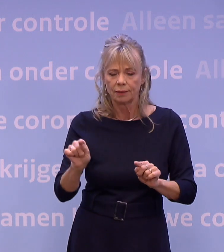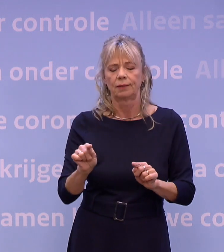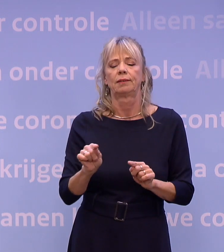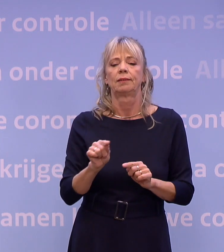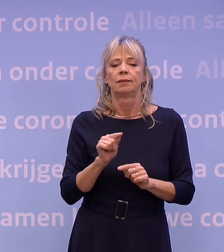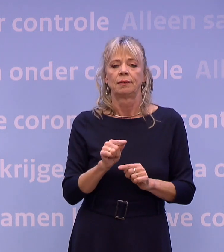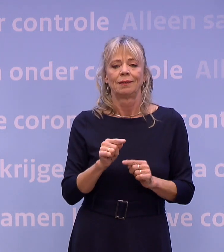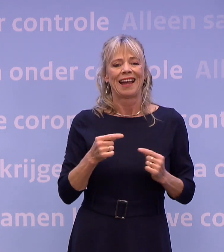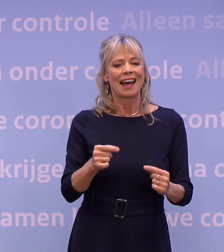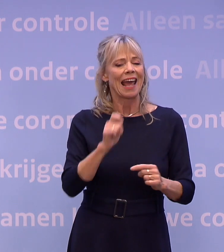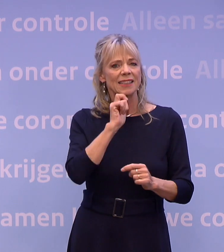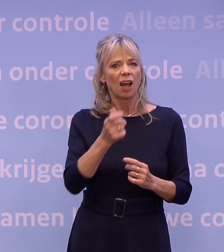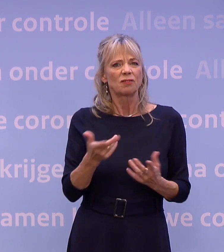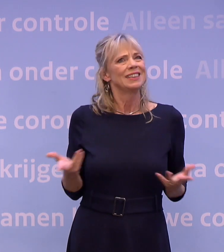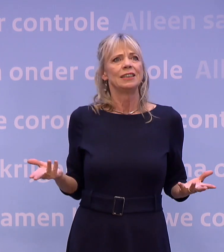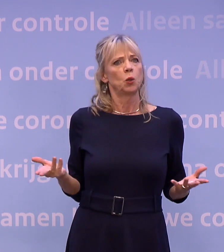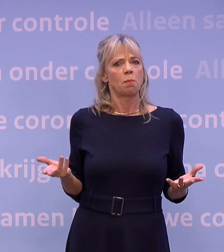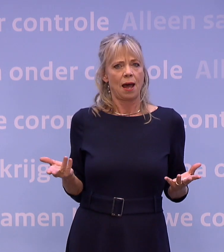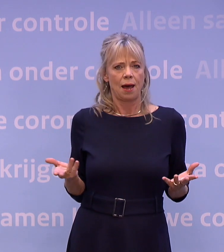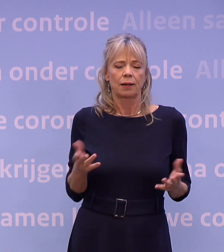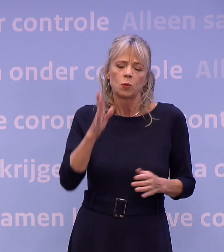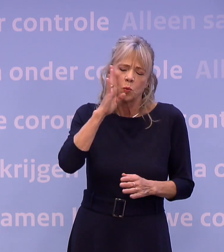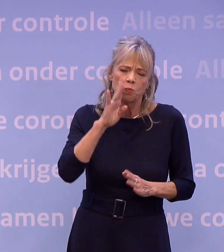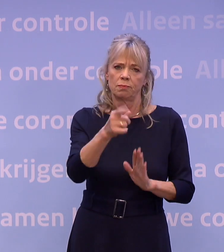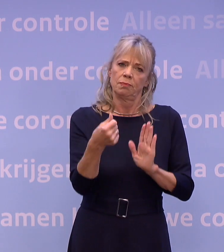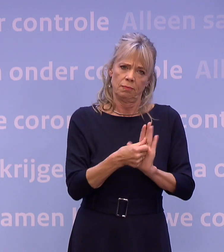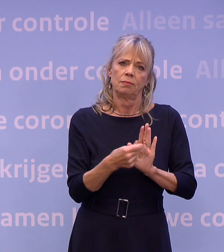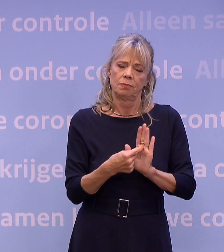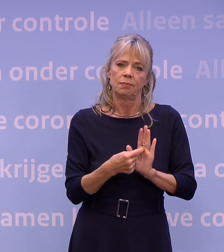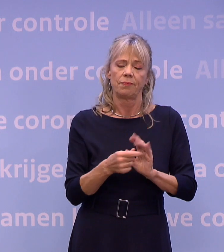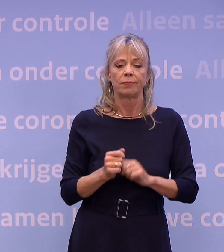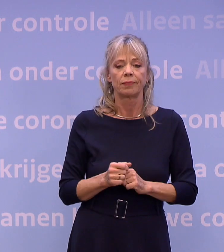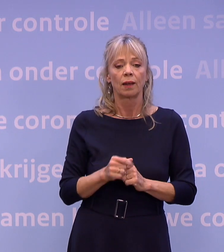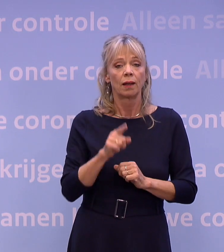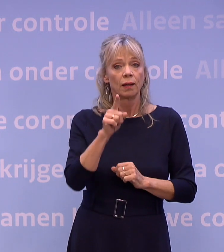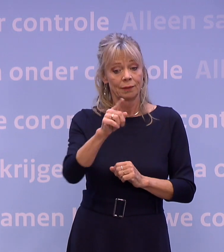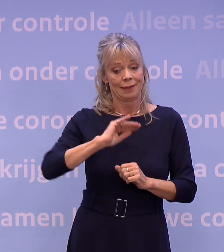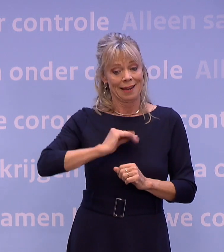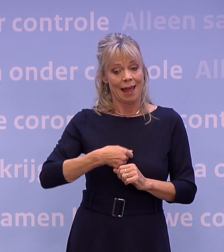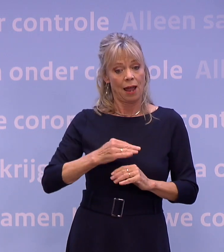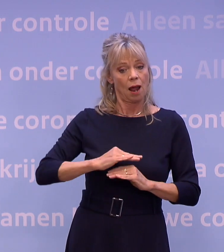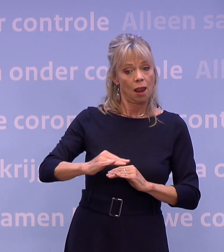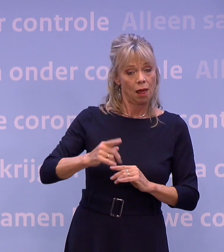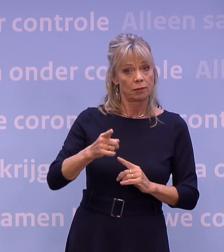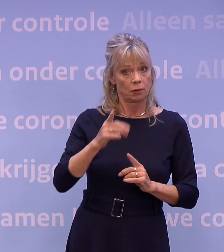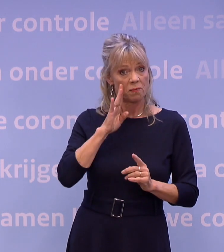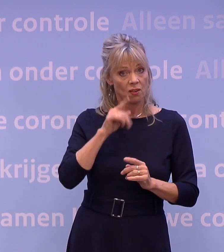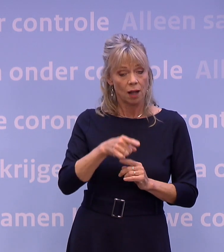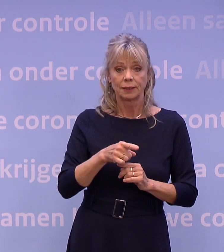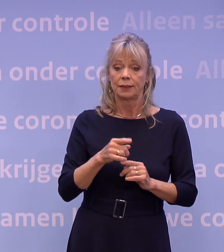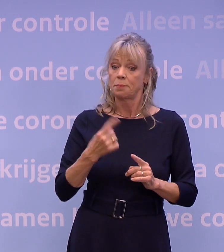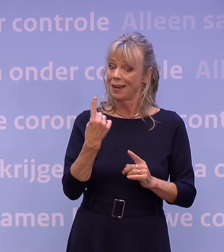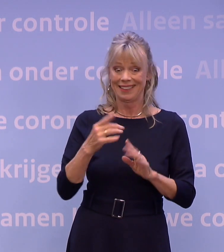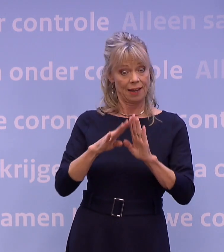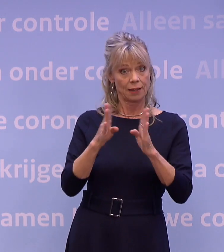reisadviesen zijn er niet voor niets, hou je daaraan. Als je in eigen land op vakantie gaat en je bent geen huishouden, dan geldt een groepsgrootte van